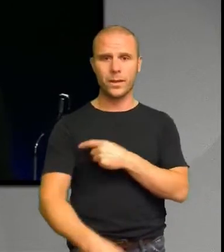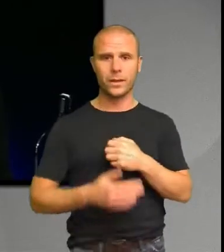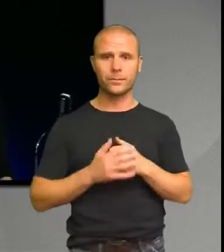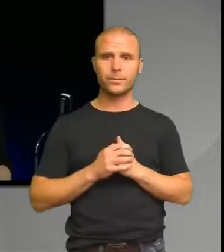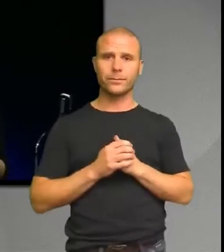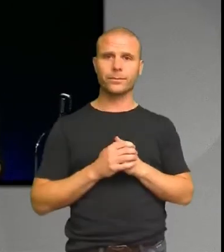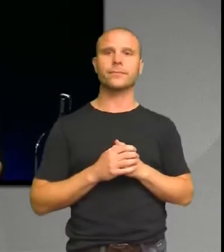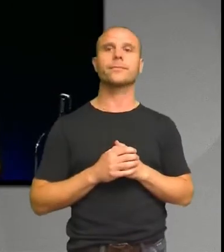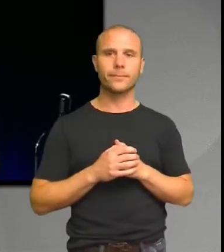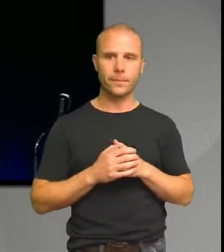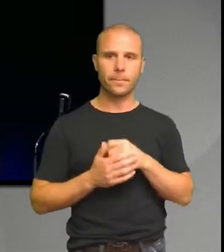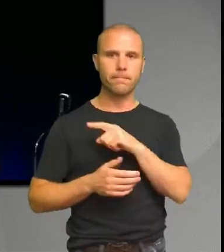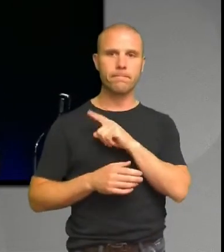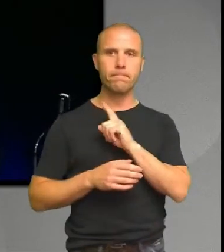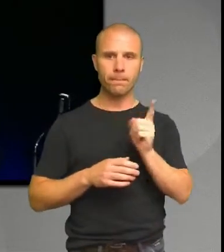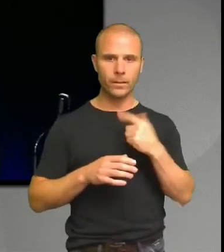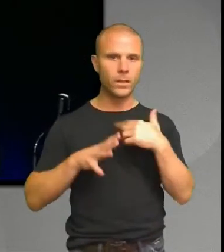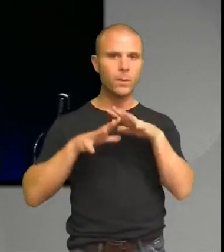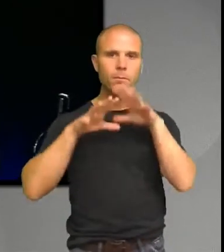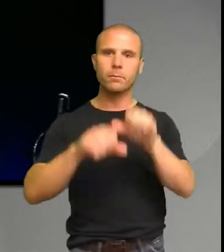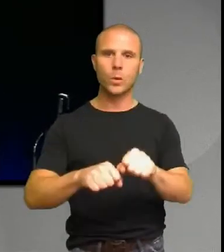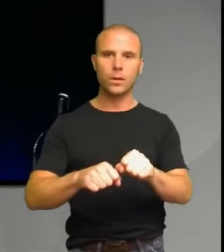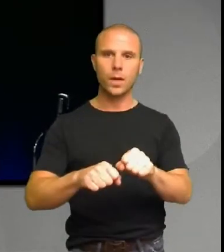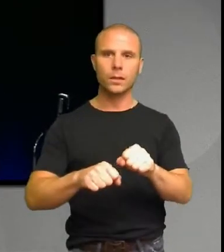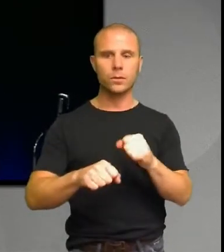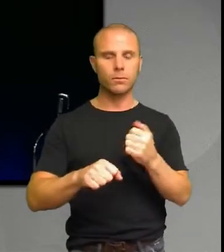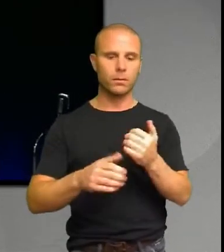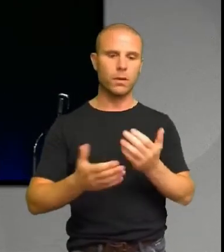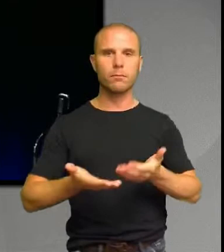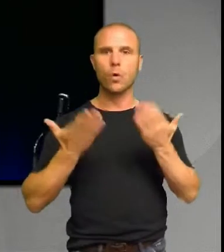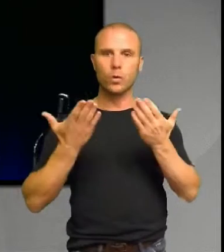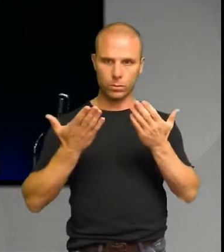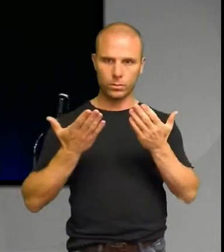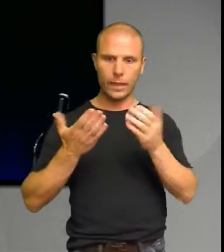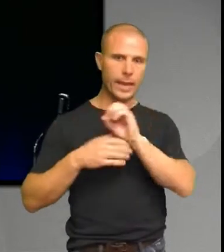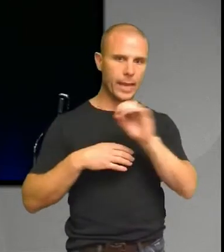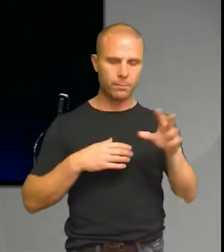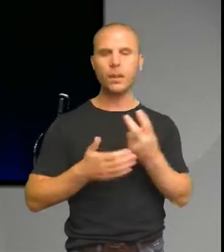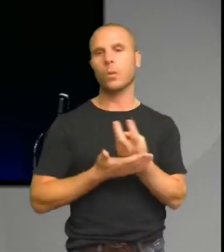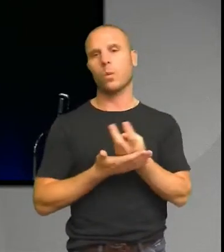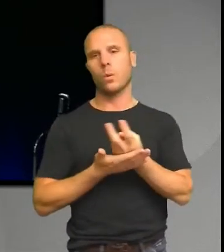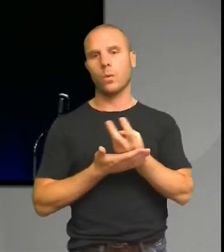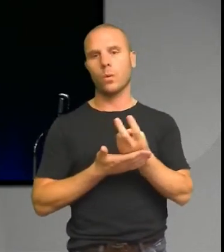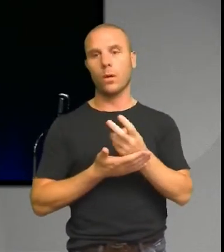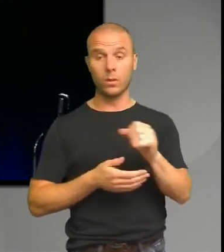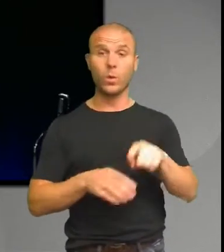Så bokade jag en första morgontransport hem, det blev ett tåg. Det ganska lång tid men jag ville bara komma mot Sverige.